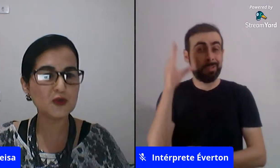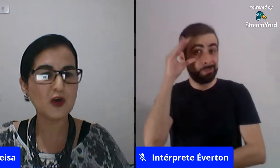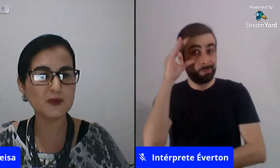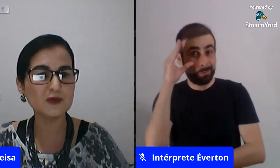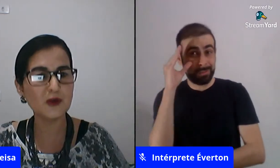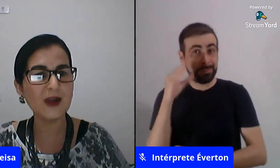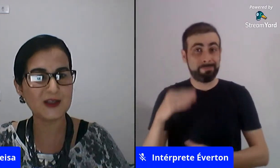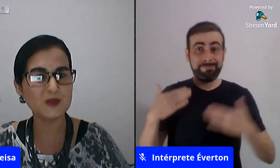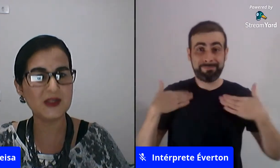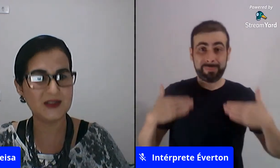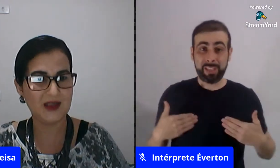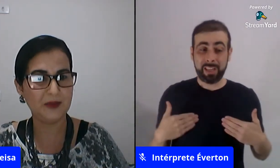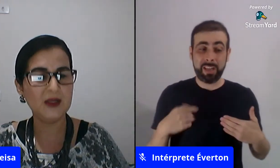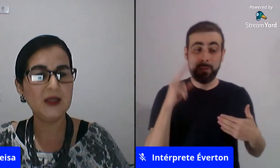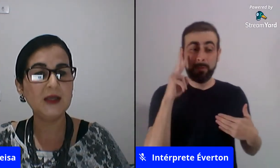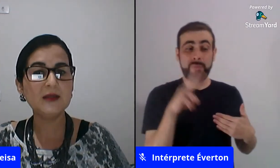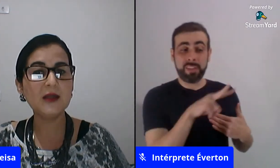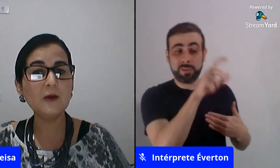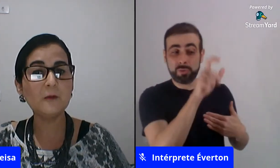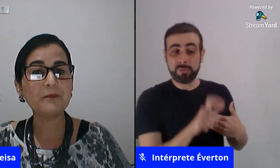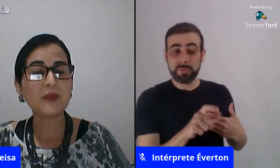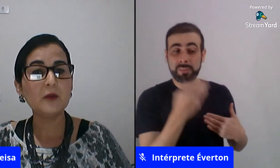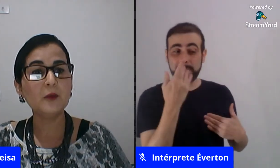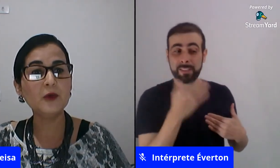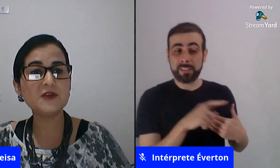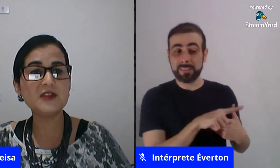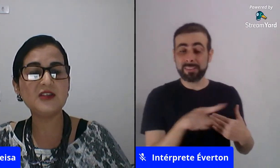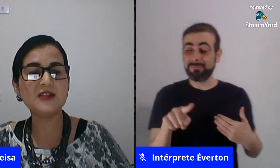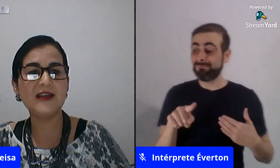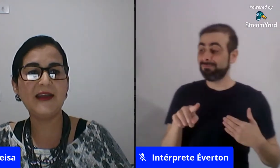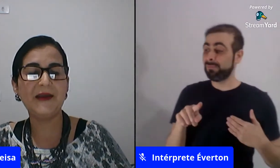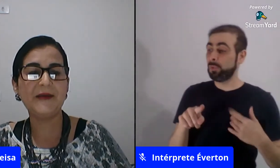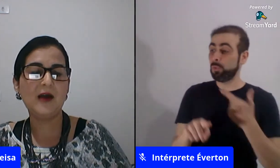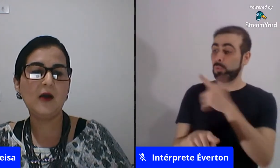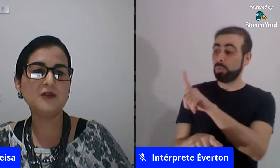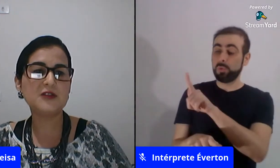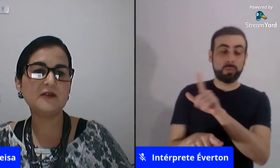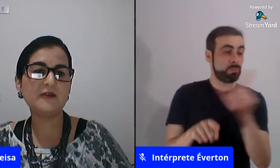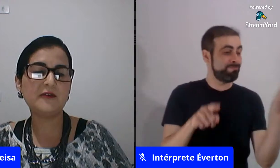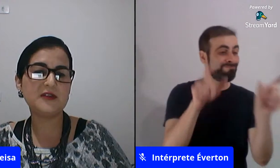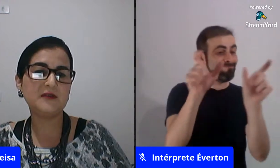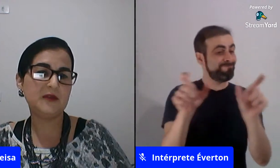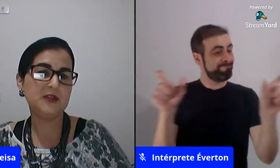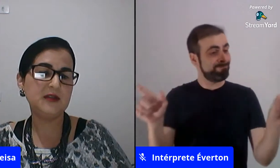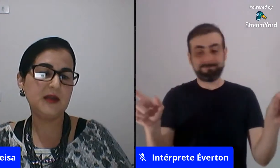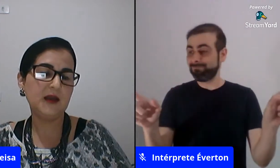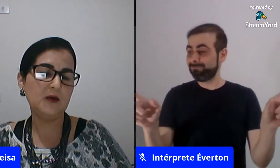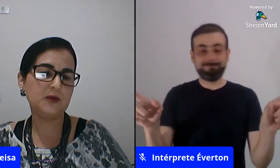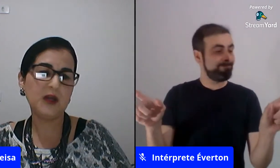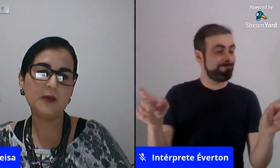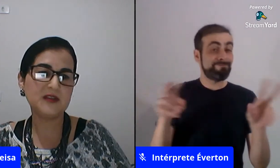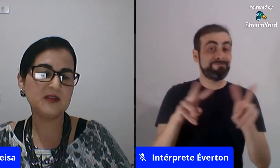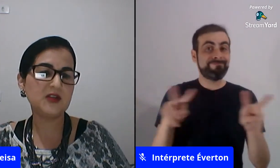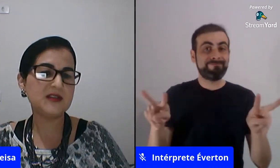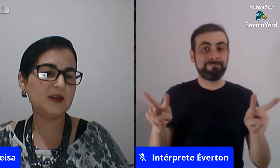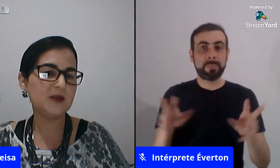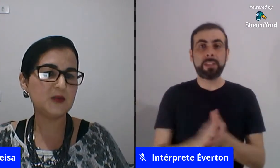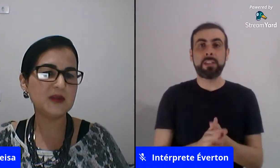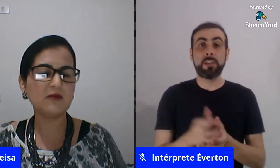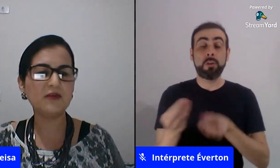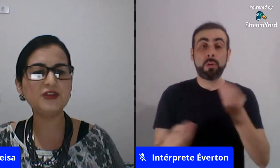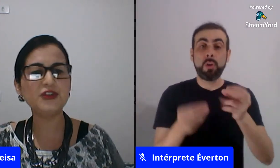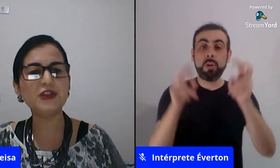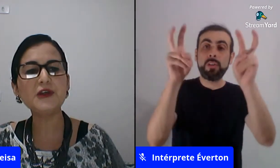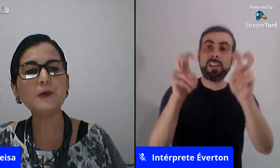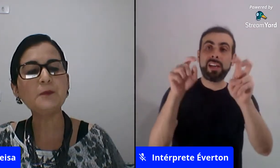corpos e os corpos dos colegas por exemplo então muito se diz é alguns o termo às vezes é utilizado